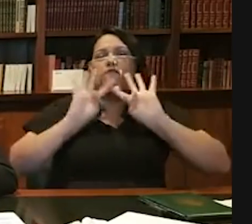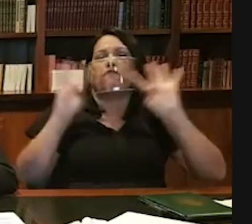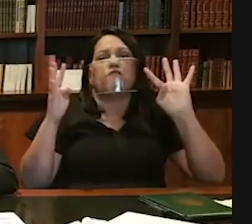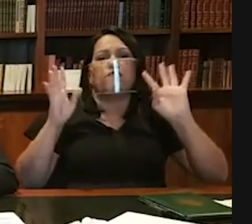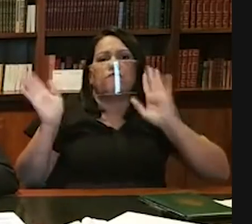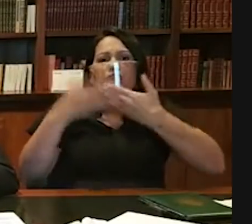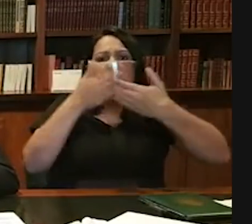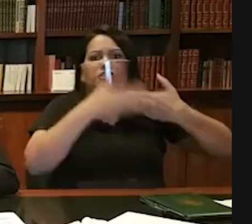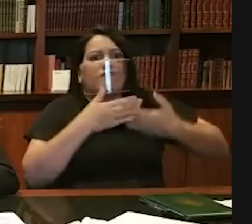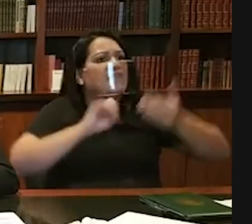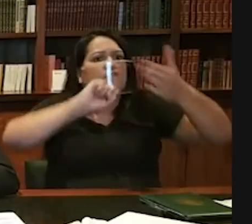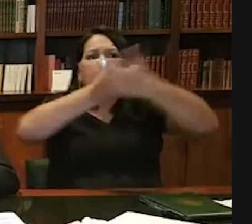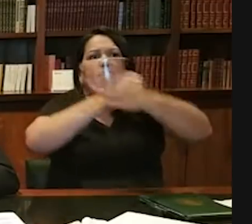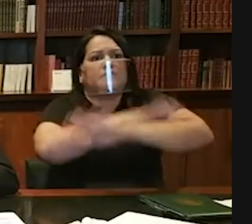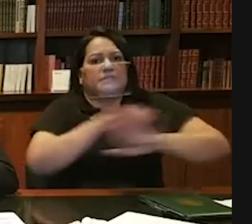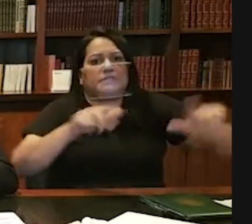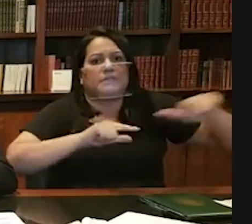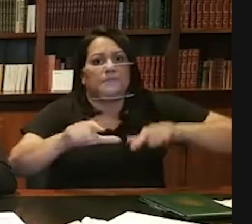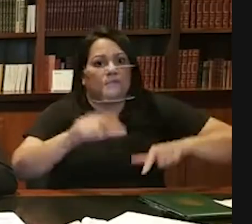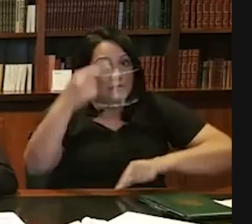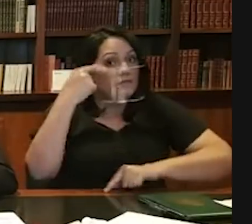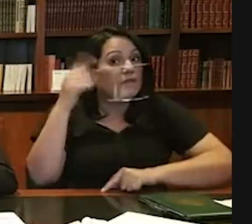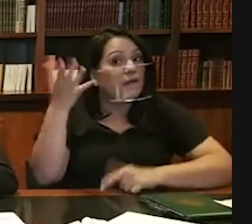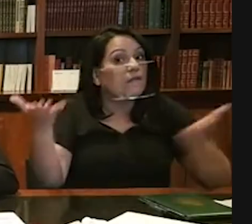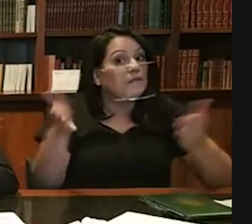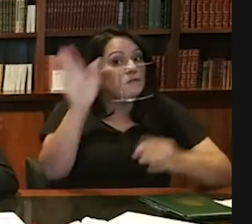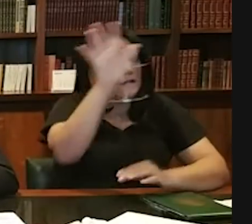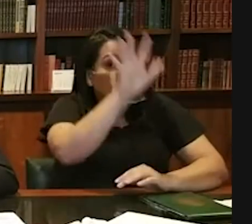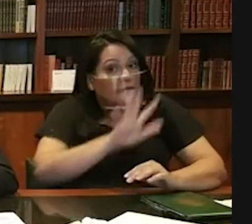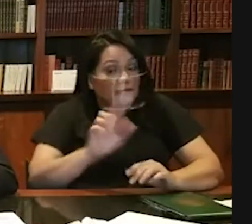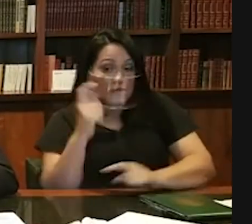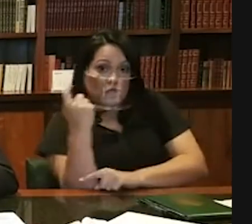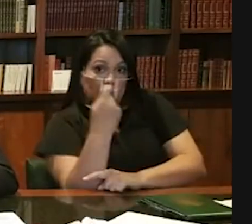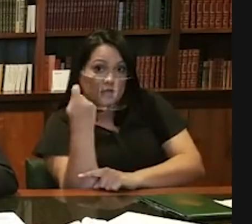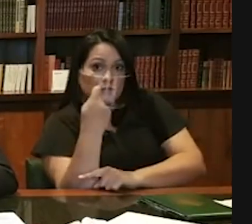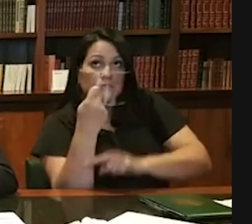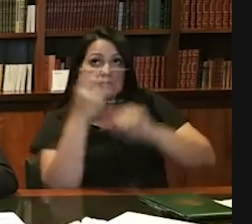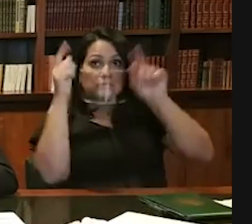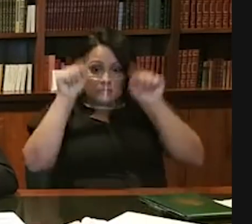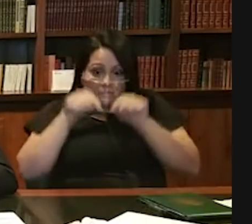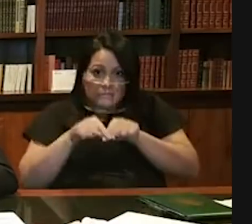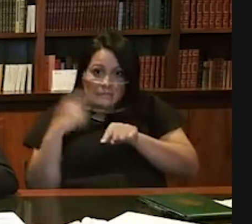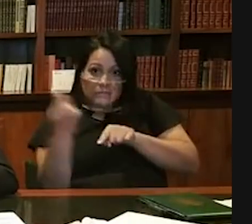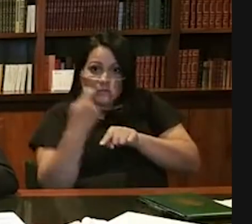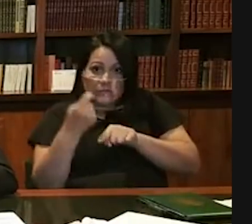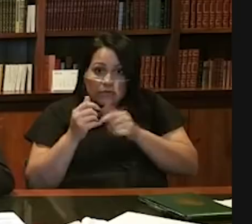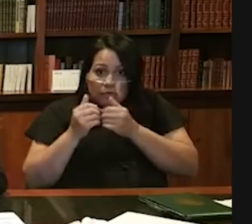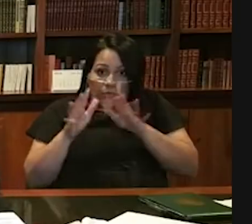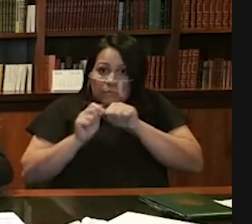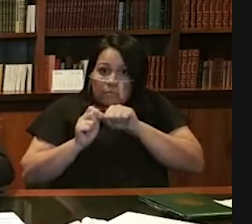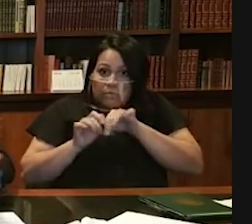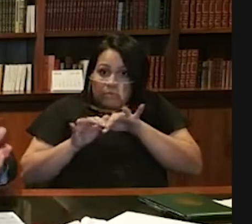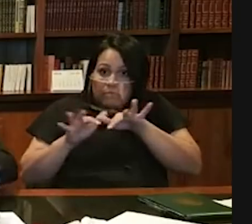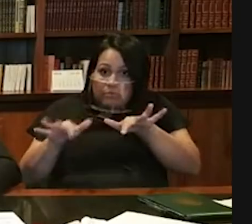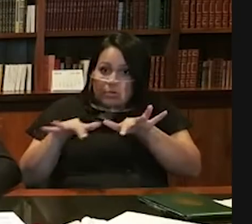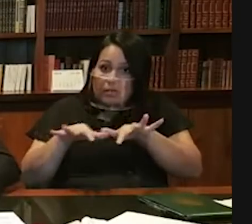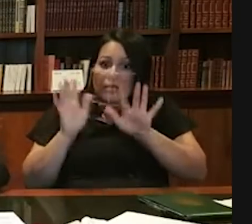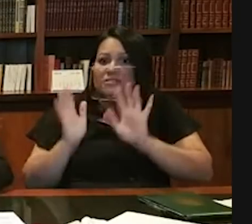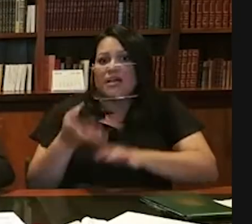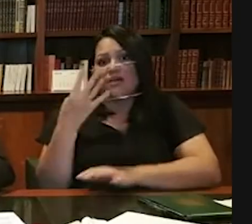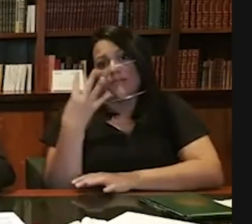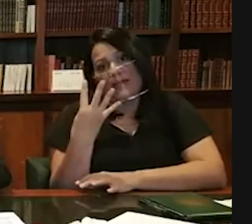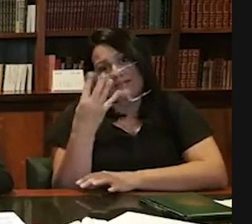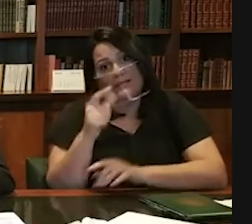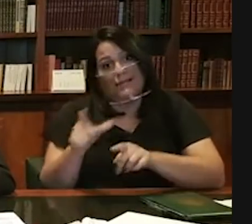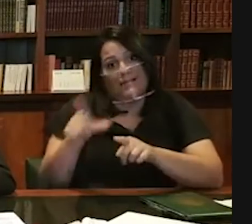Olha aqui a região do Rio Grande do Sul agora, né? Agora que o vírus tá batendo lá. Agora tá quatro meses fechado.